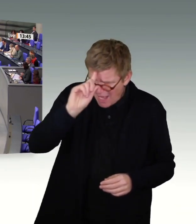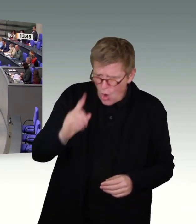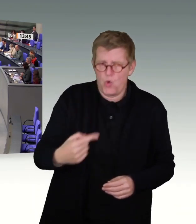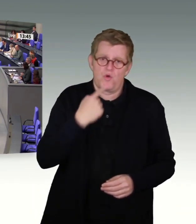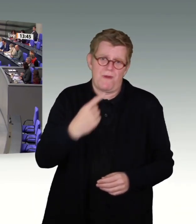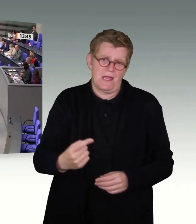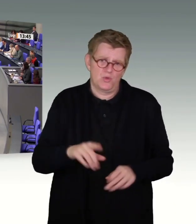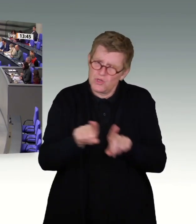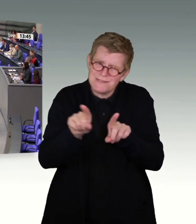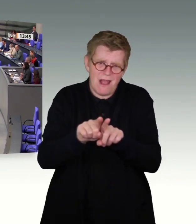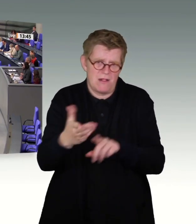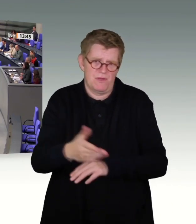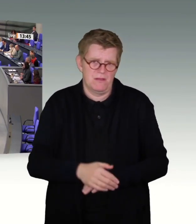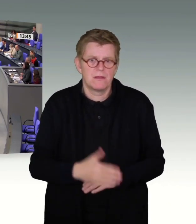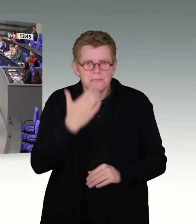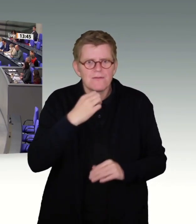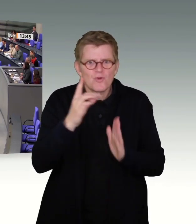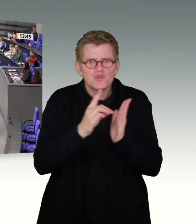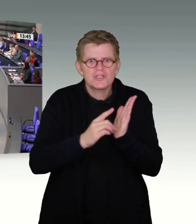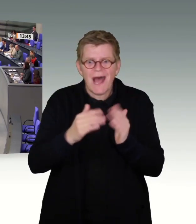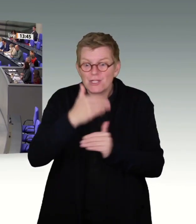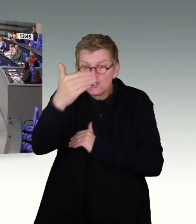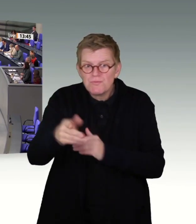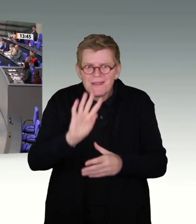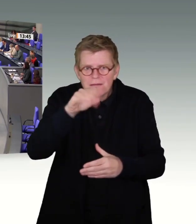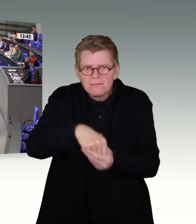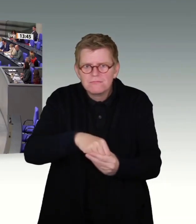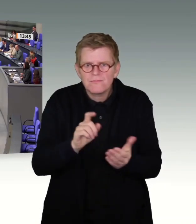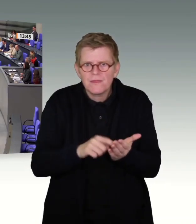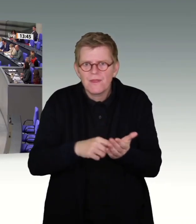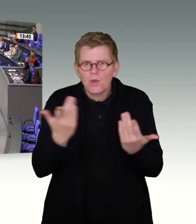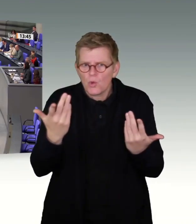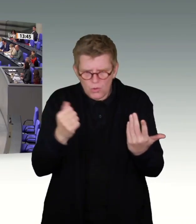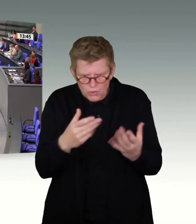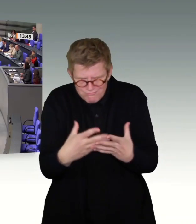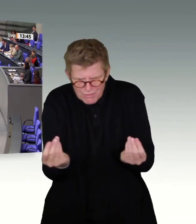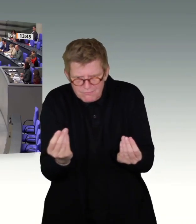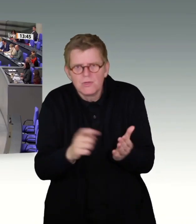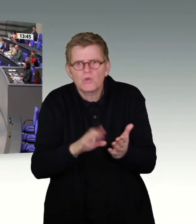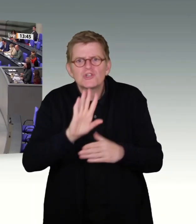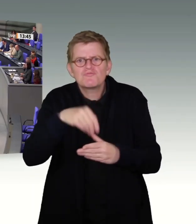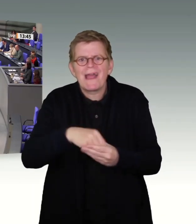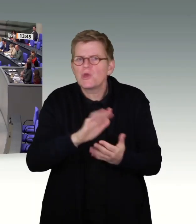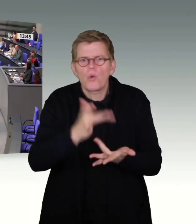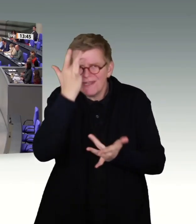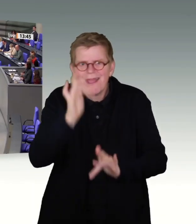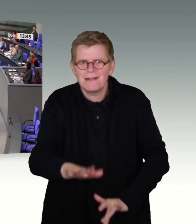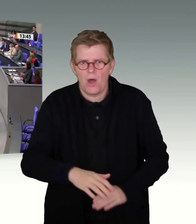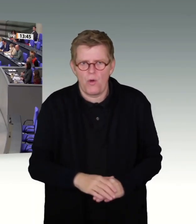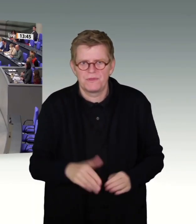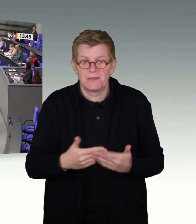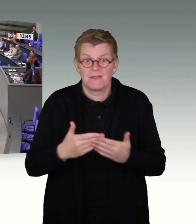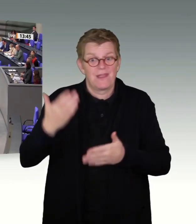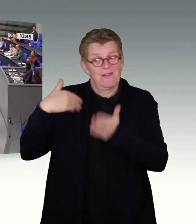Daten im Nachhinein sichern, die gar nicht mehr bestehen, weil sie die Speicherung nicht zulassen. Alles, was in der Vergangenheit liegt an